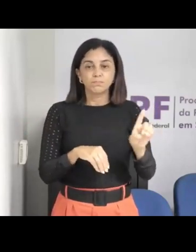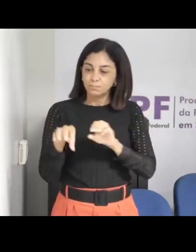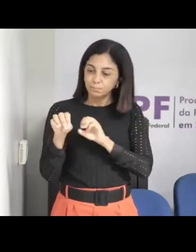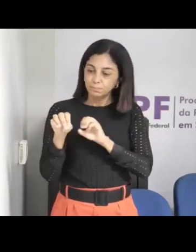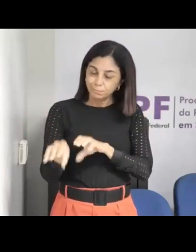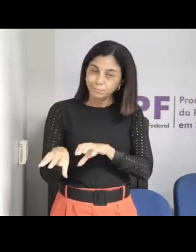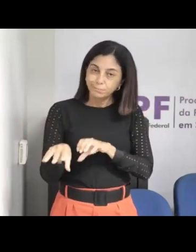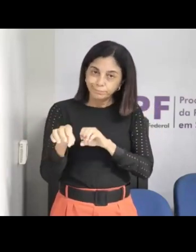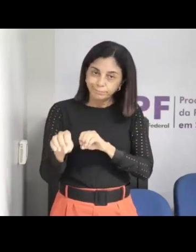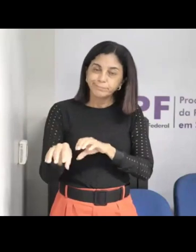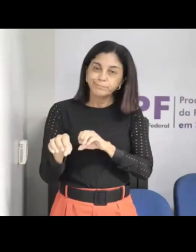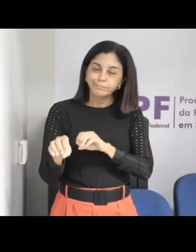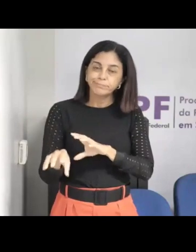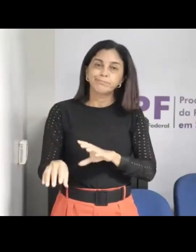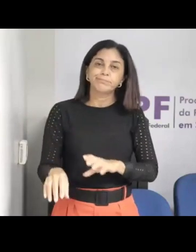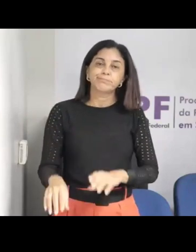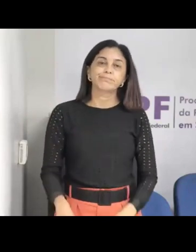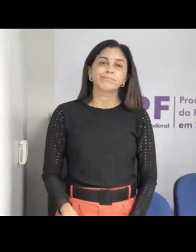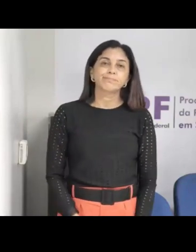principalmente,